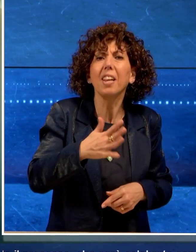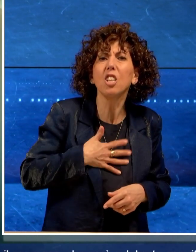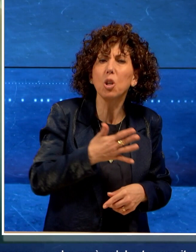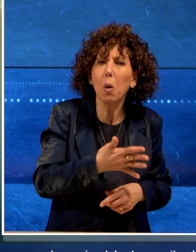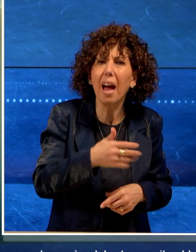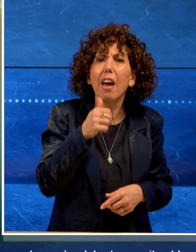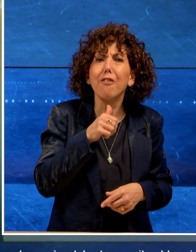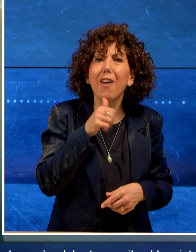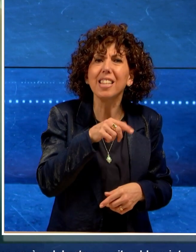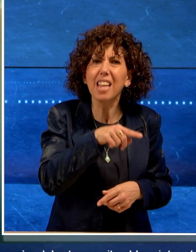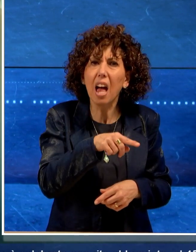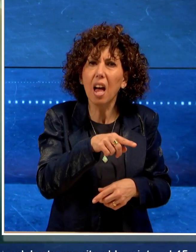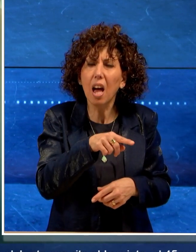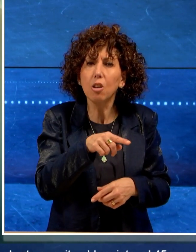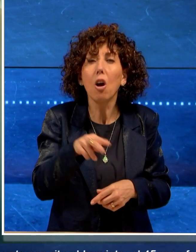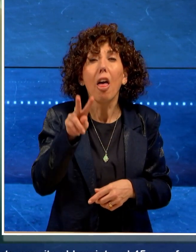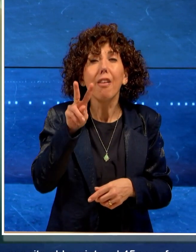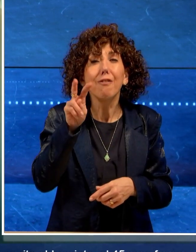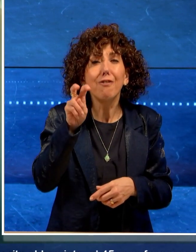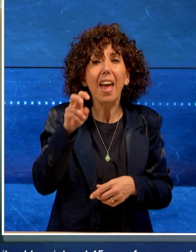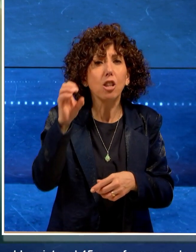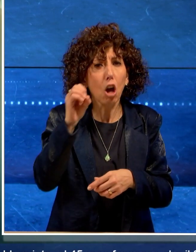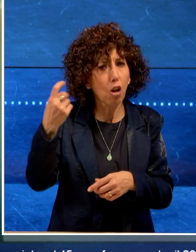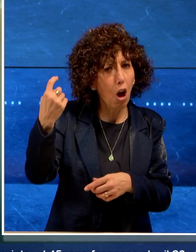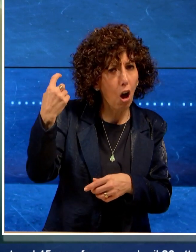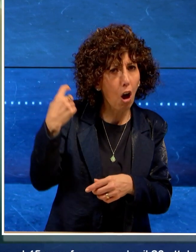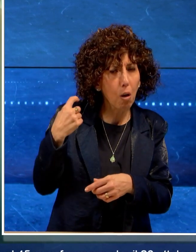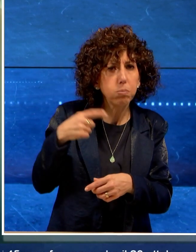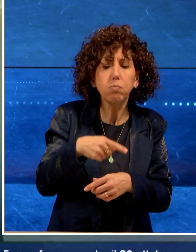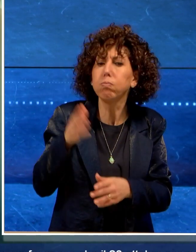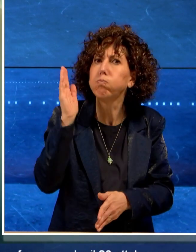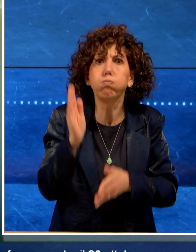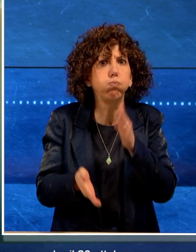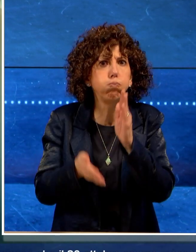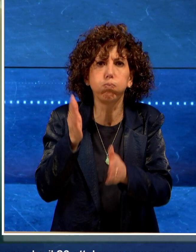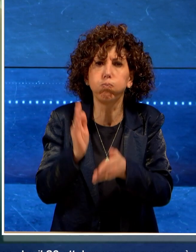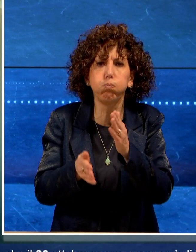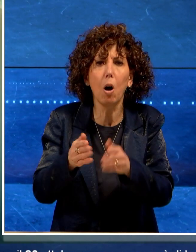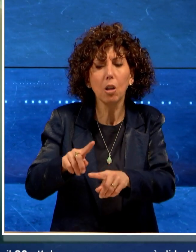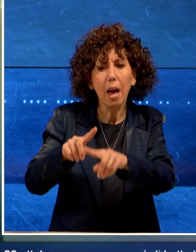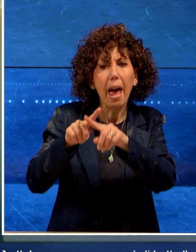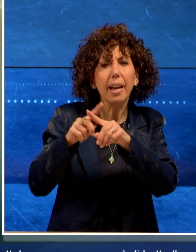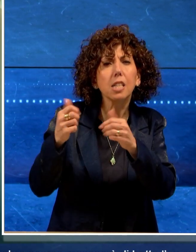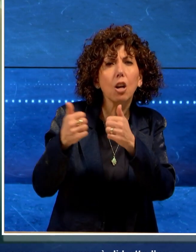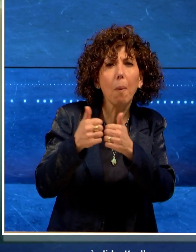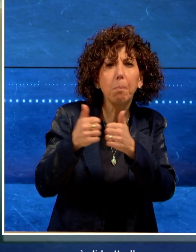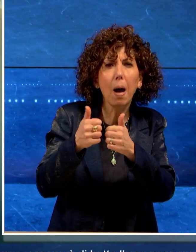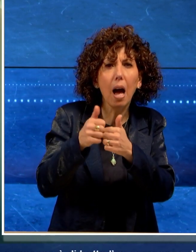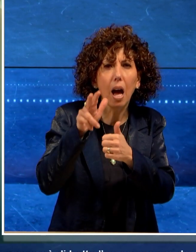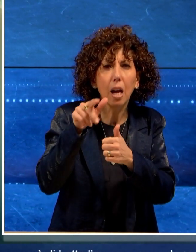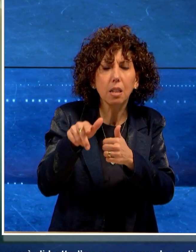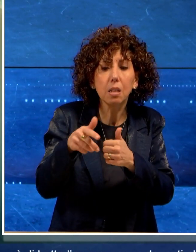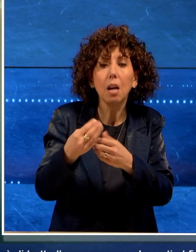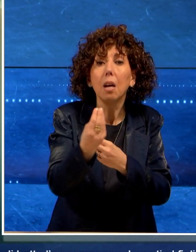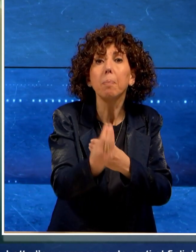fasanese che il 20 ottobre scorso massacrò di botte l'ex compagna davanti